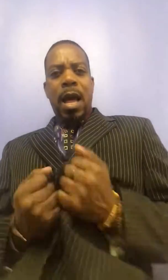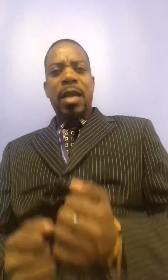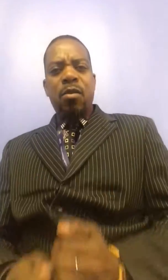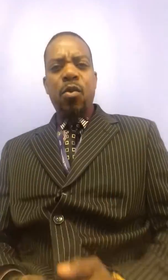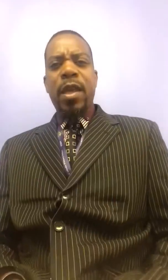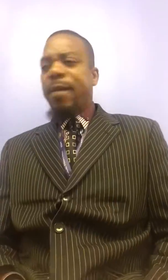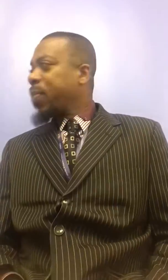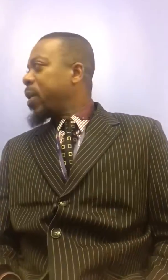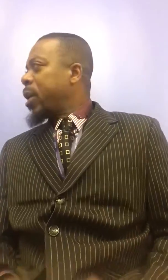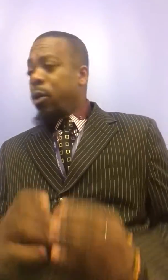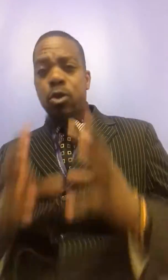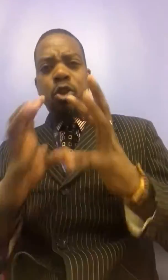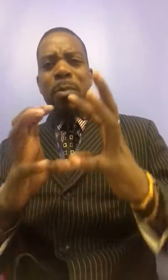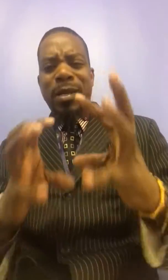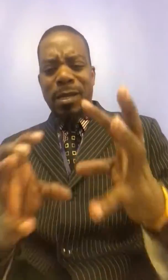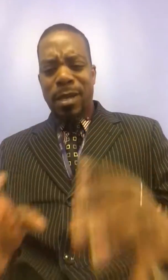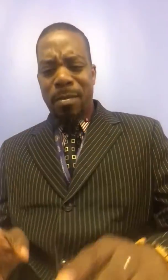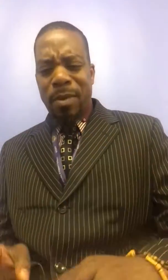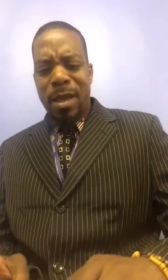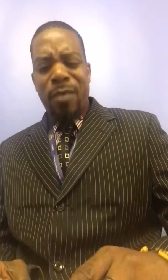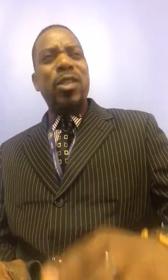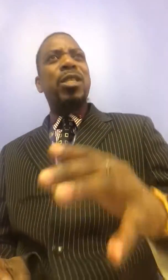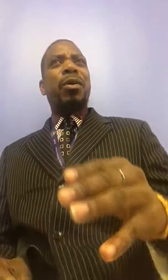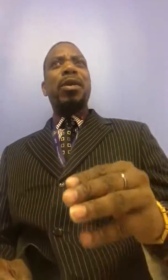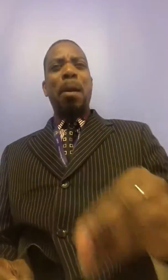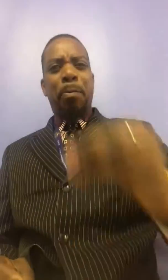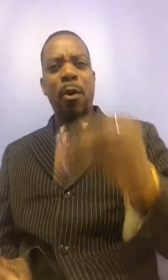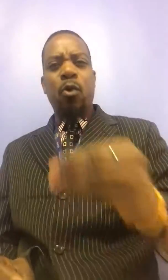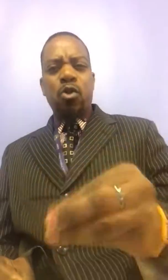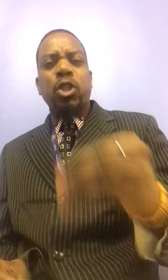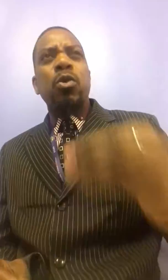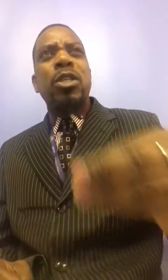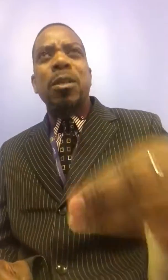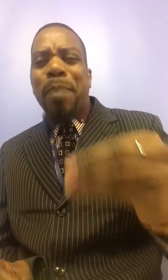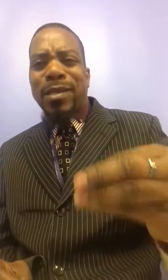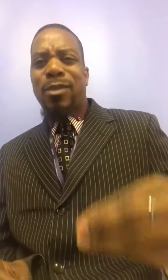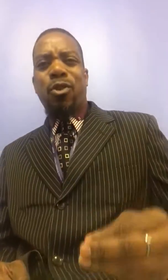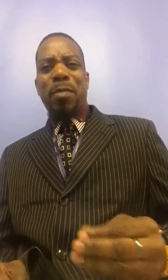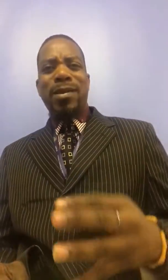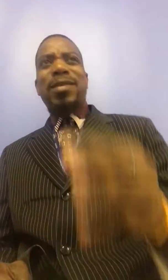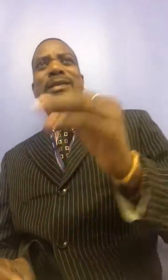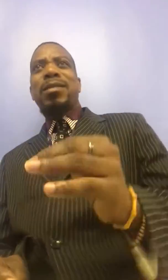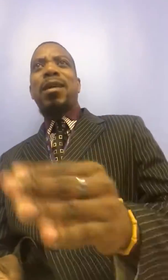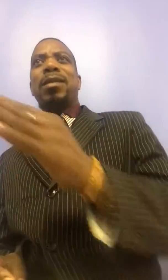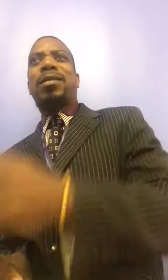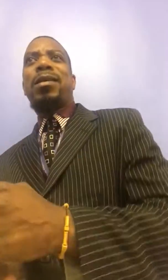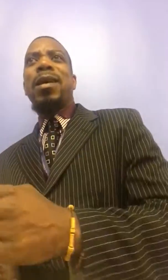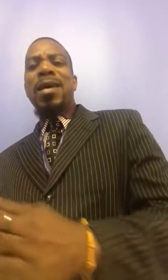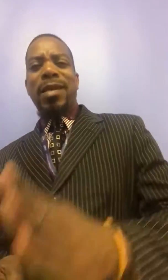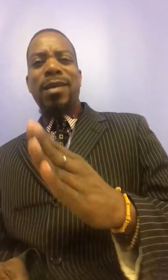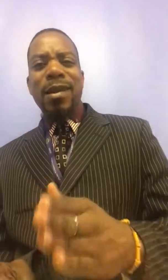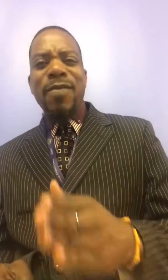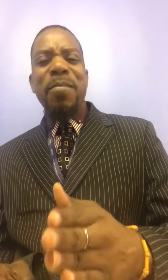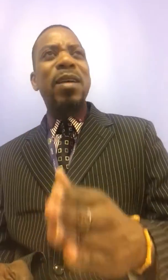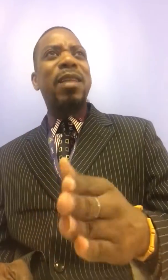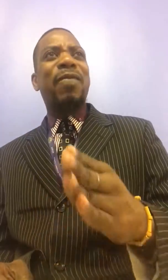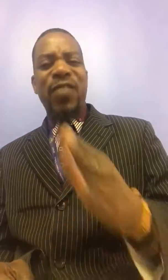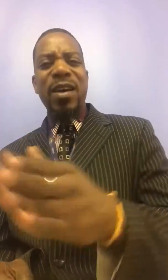Hallelujah! Nous sommes en décembre et voici qu'il y a beaucoup de choses qui se passent actuellement. Des accidents ici, des enlèvements d'enfants